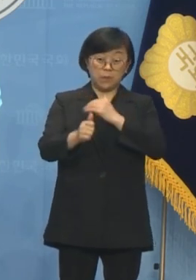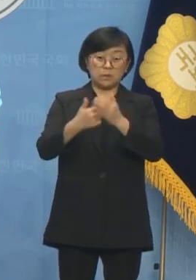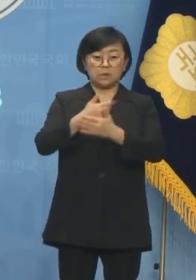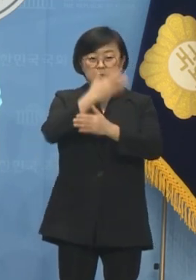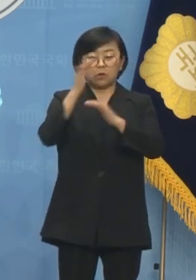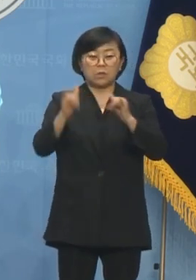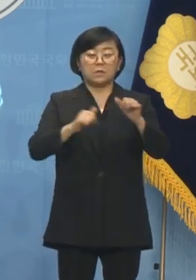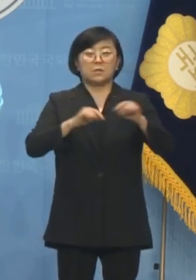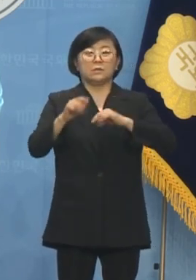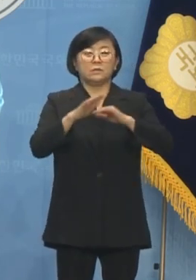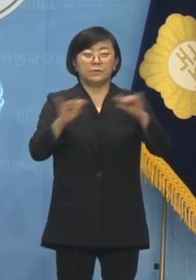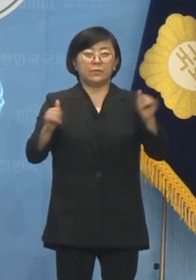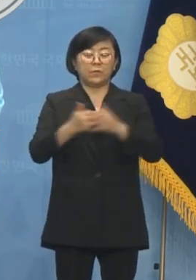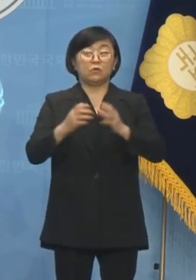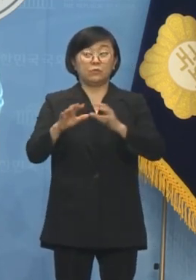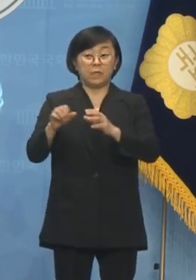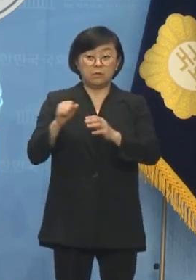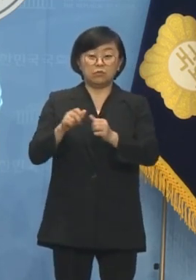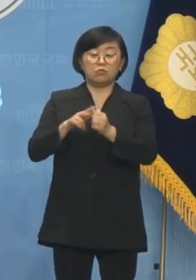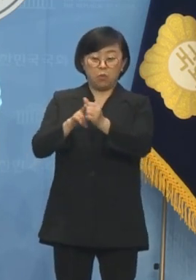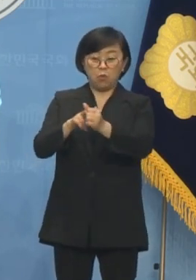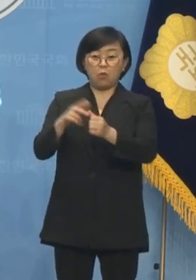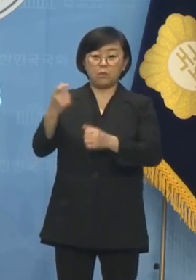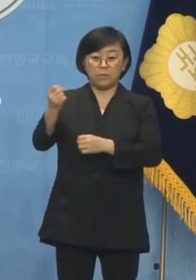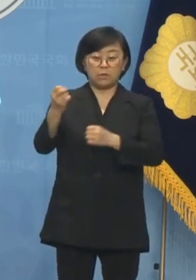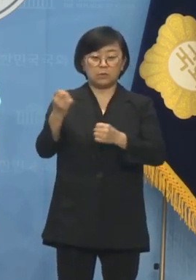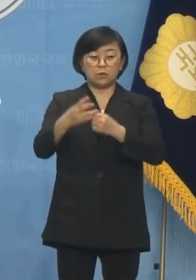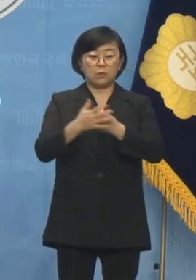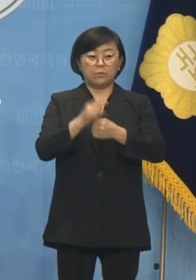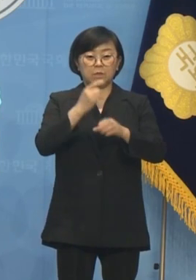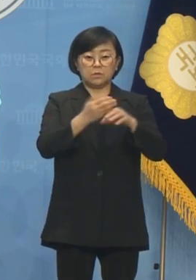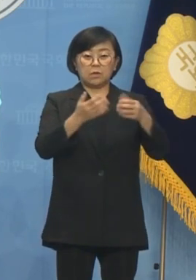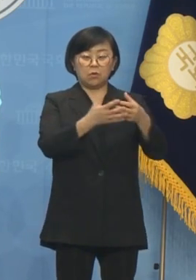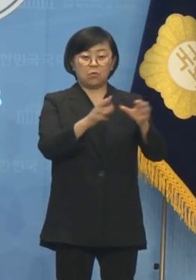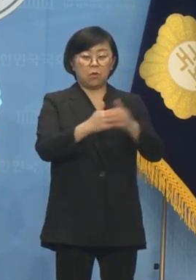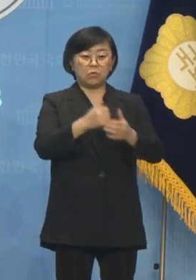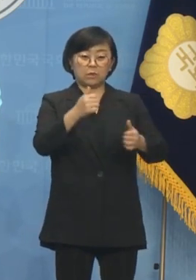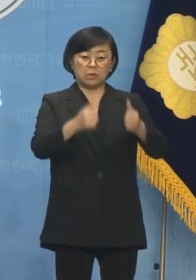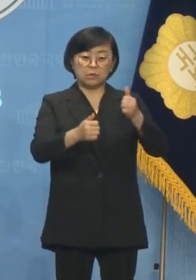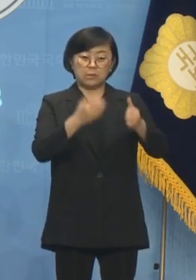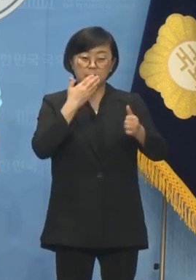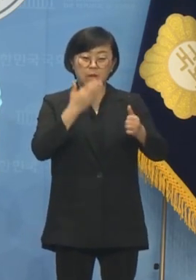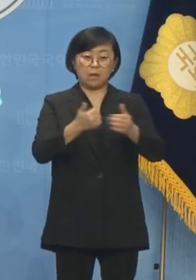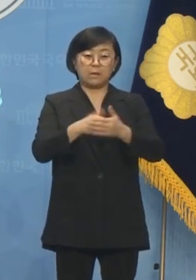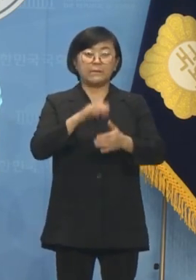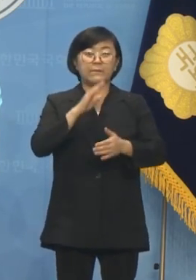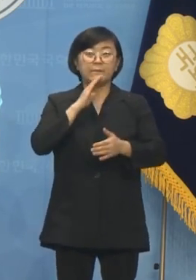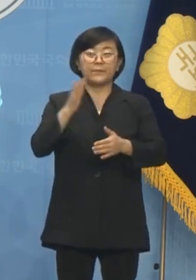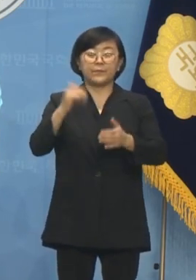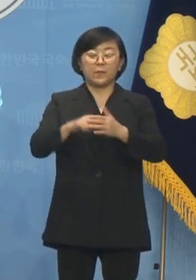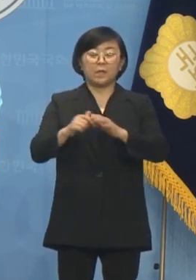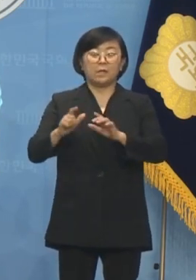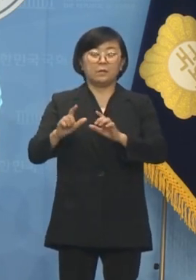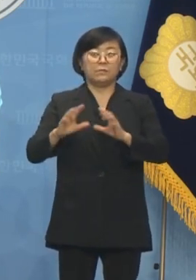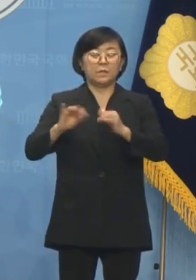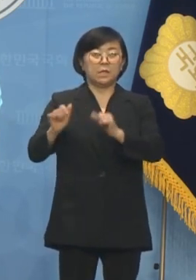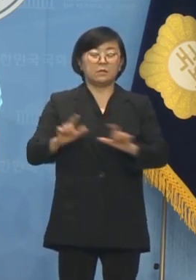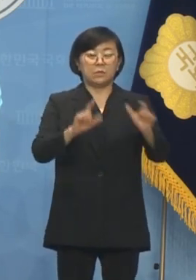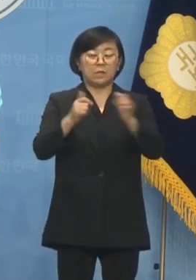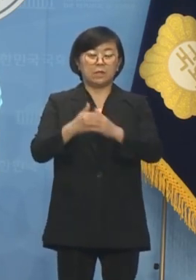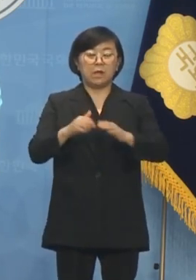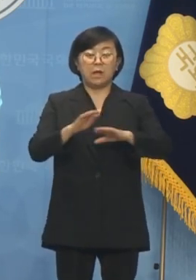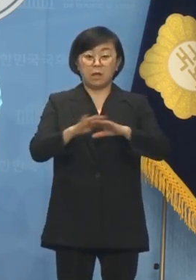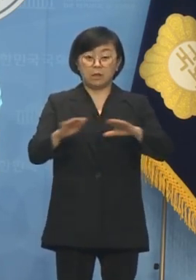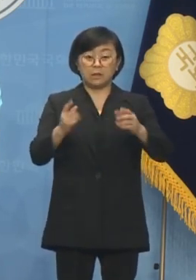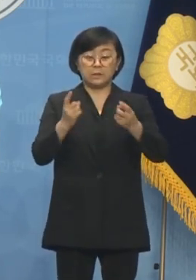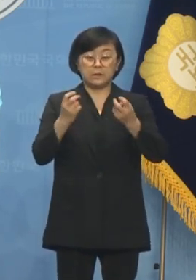청년 정치인입니다. 국민의힘 후보는 물론이고 민주당 후보와도 경쟁하는 선거이지만 인생진보의 새로운 대안을